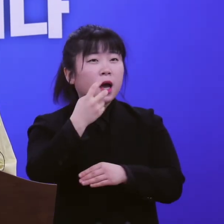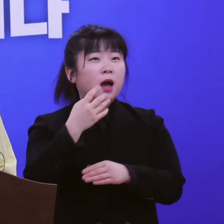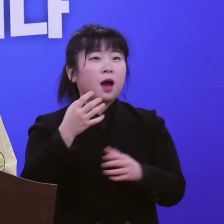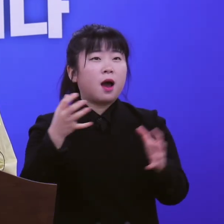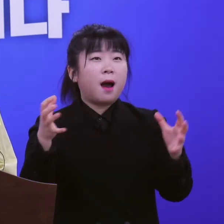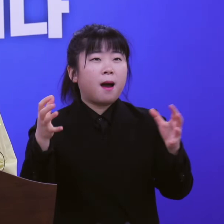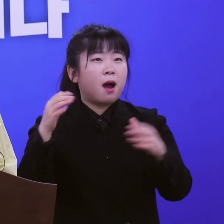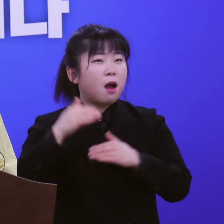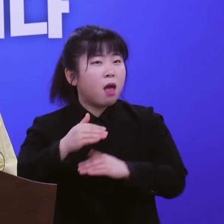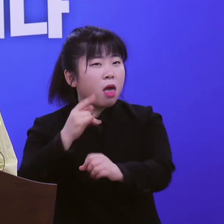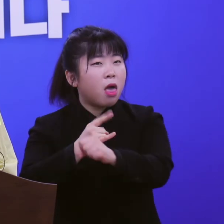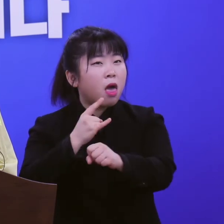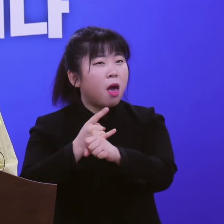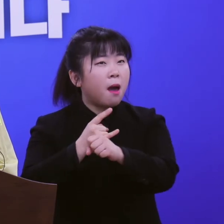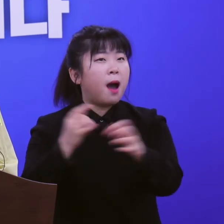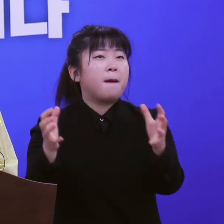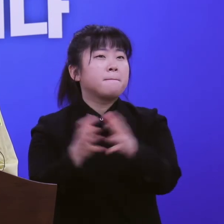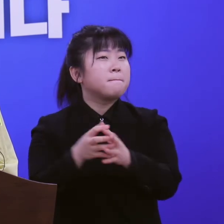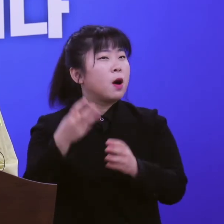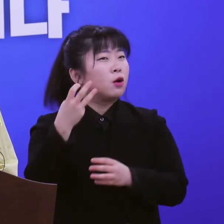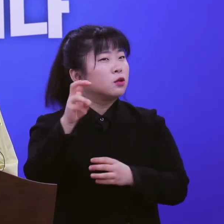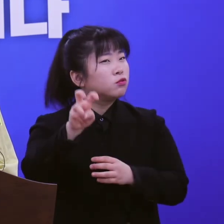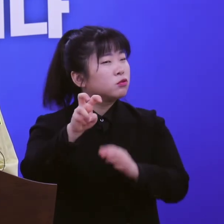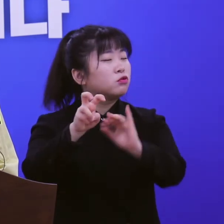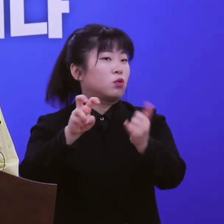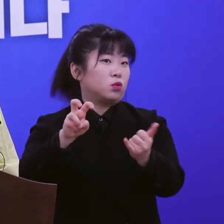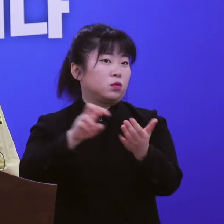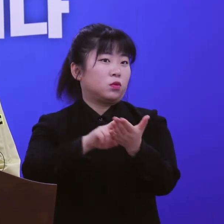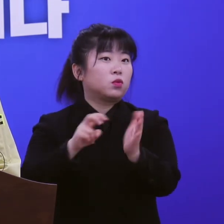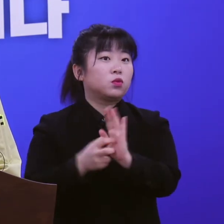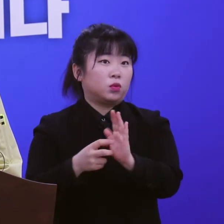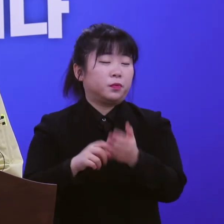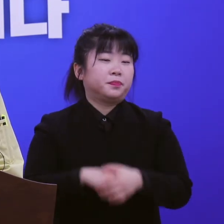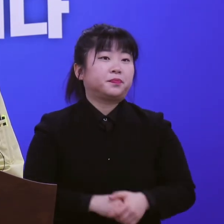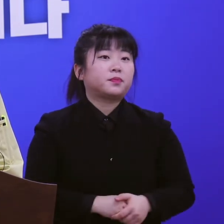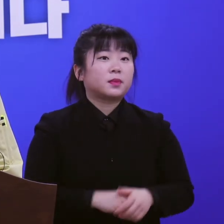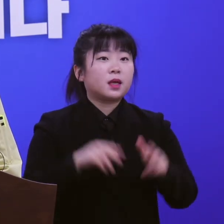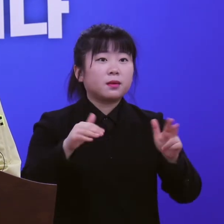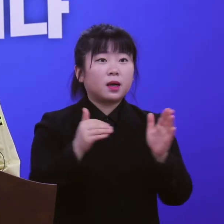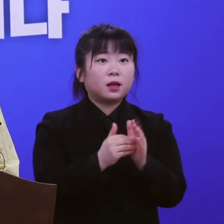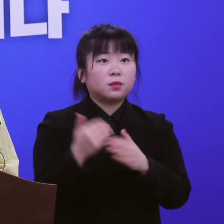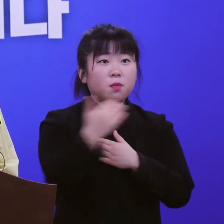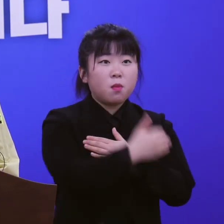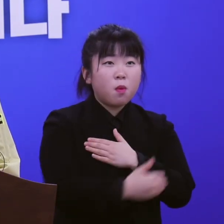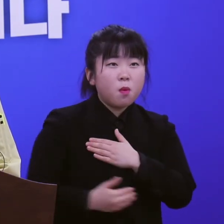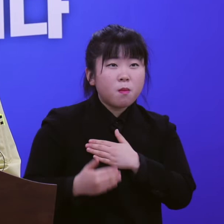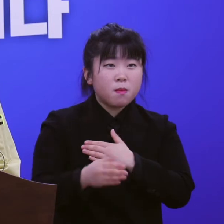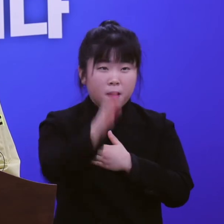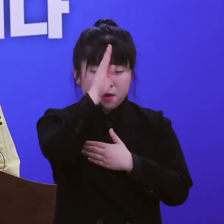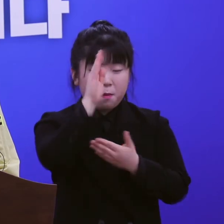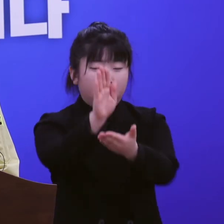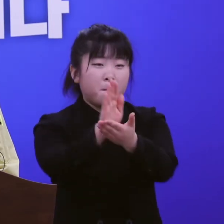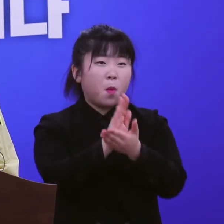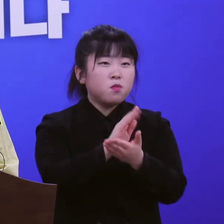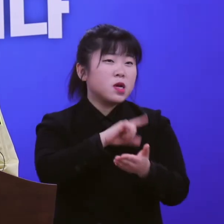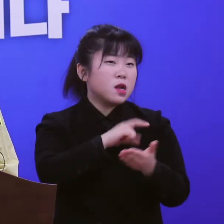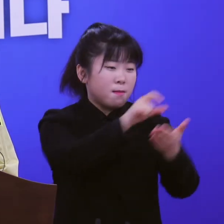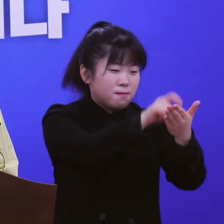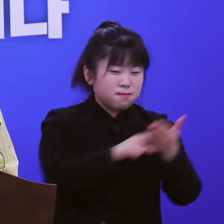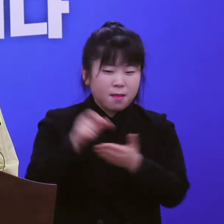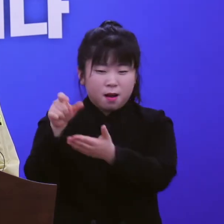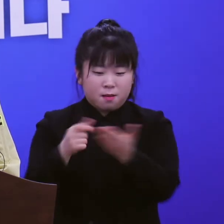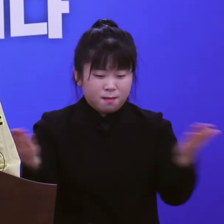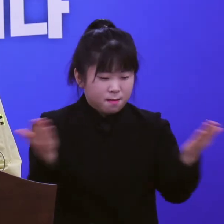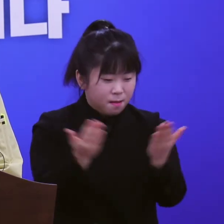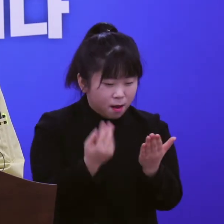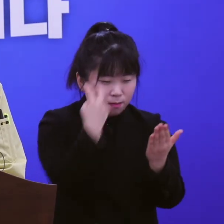고위험군 종사자가 아닌 사람 53명은 현재 질병관리본부와 명단 대조작업을 진행하고